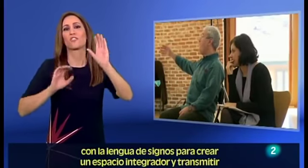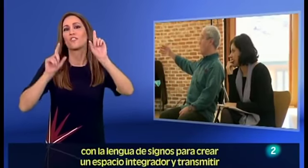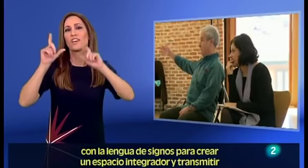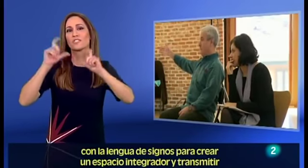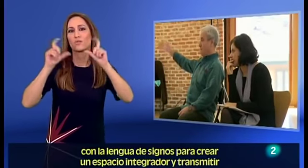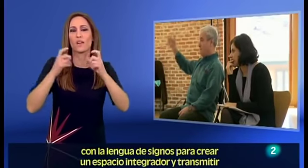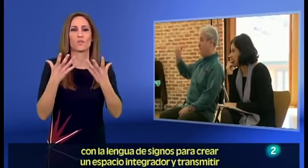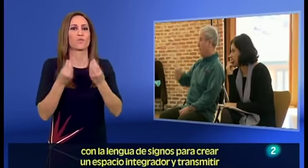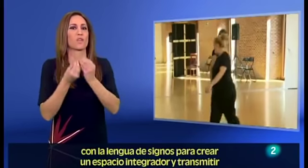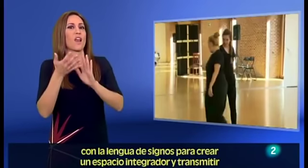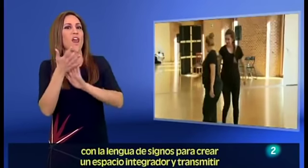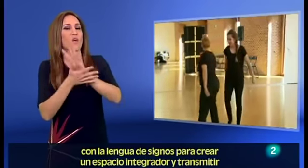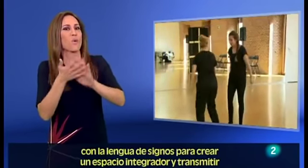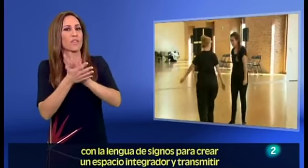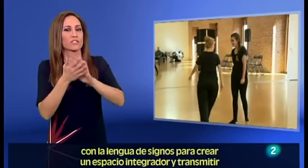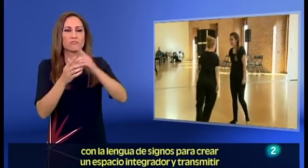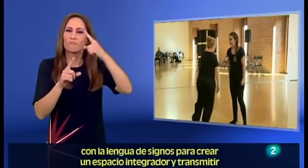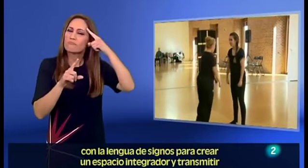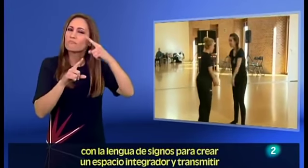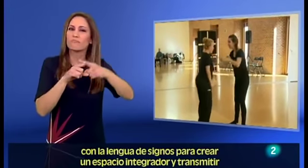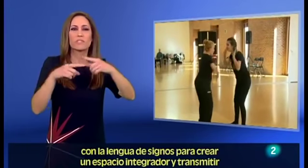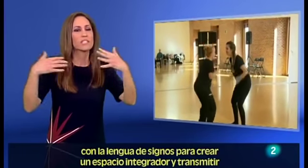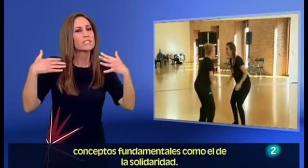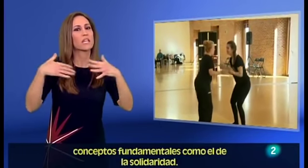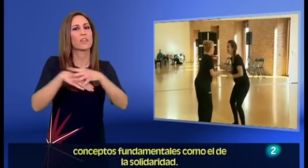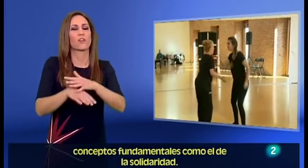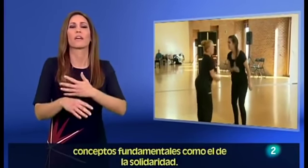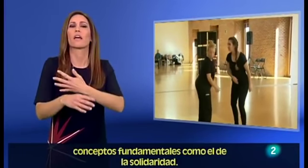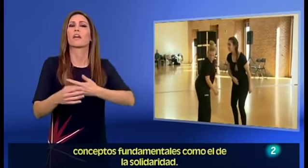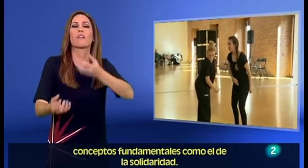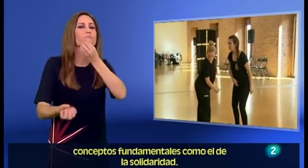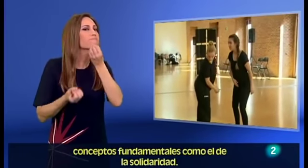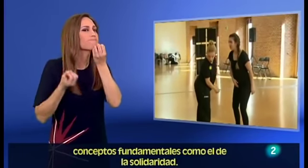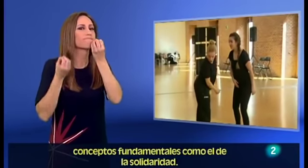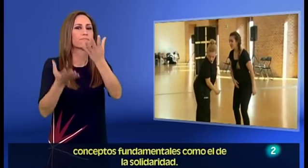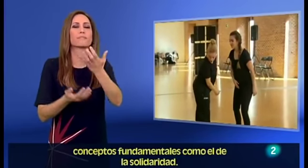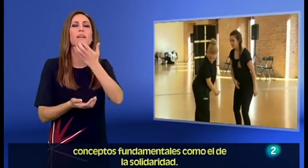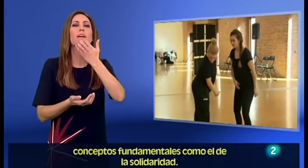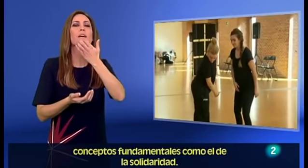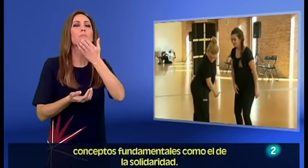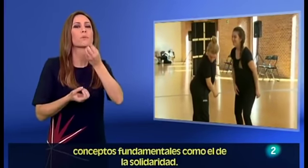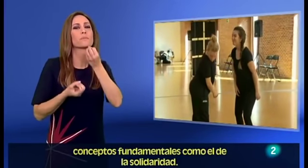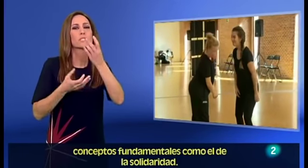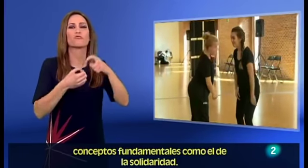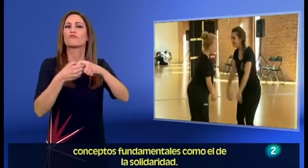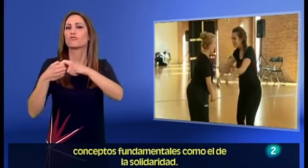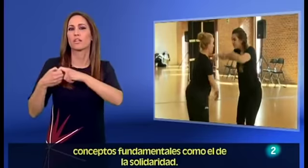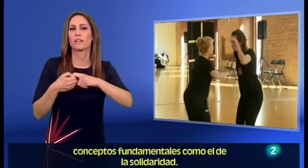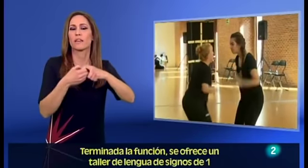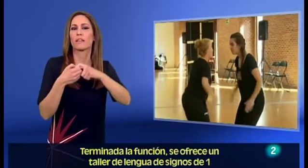para crear un espacio integrador y transmitir conceptos fundamentales como el de la solidaridad.